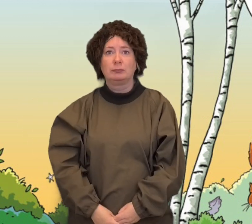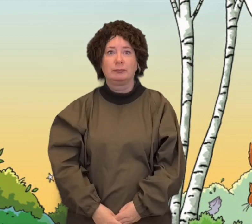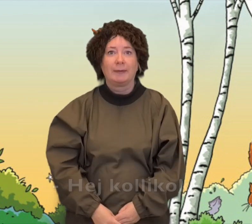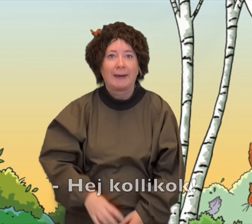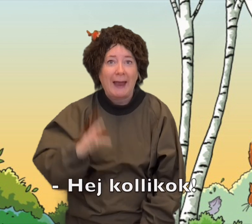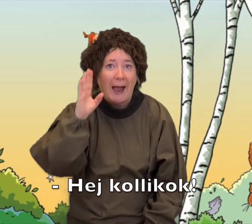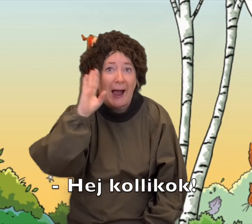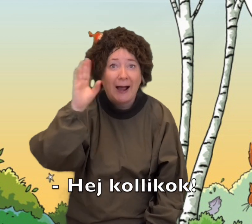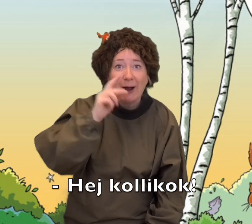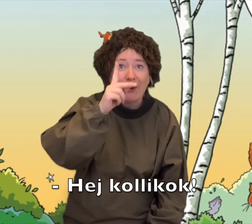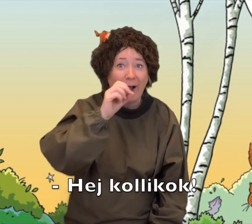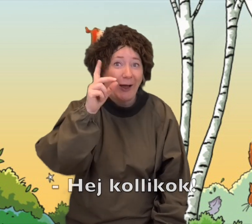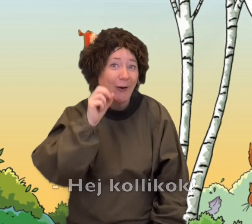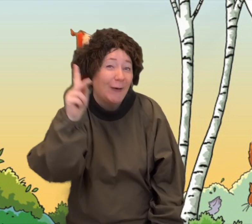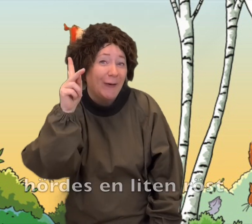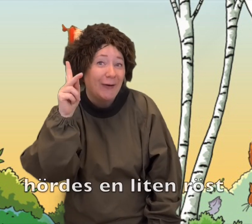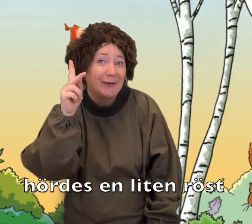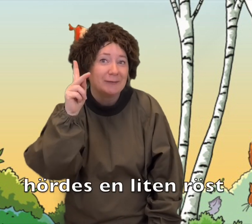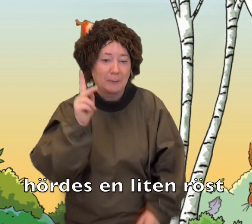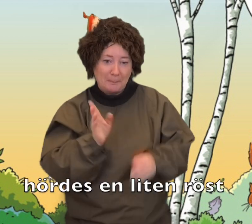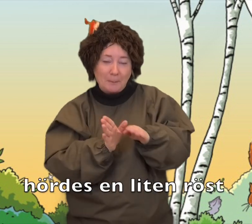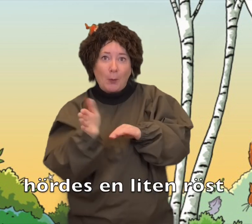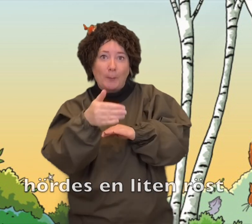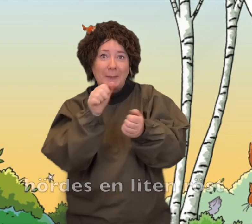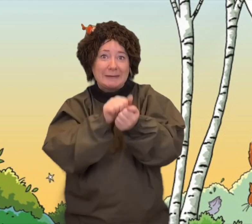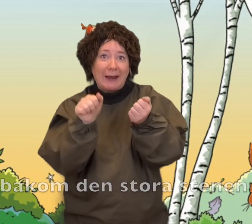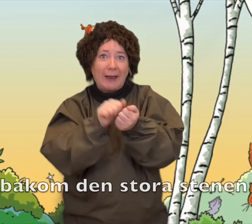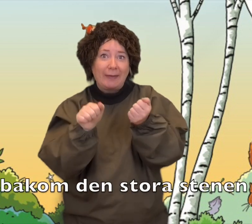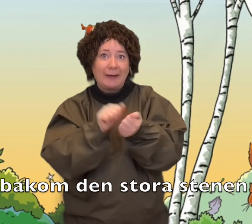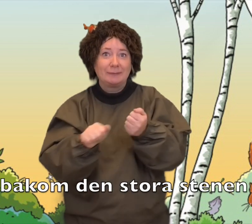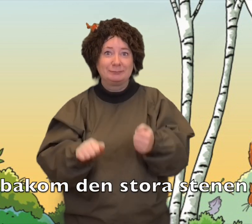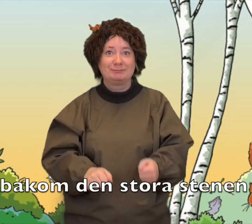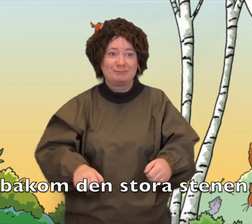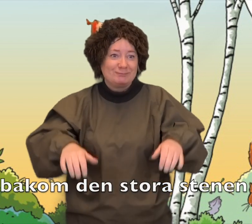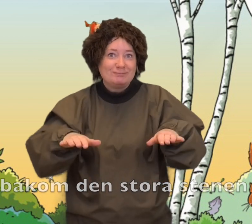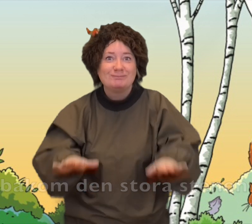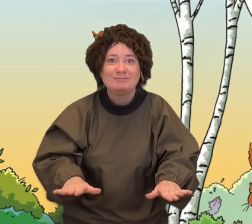Hej! Kullikokk! Hördes en liten röst bakom den stora stenen.